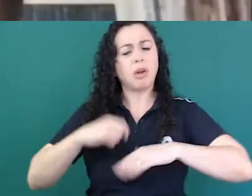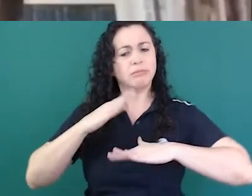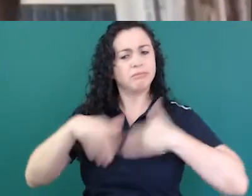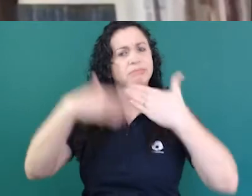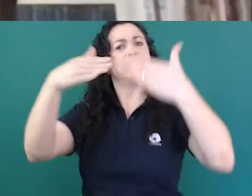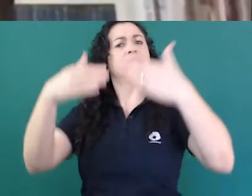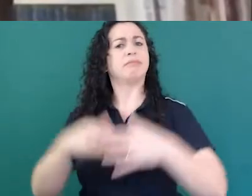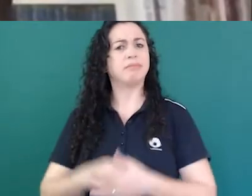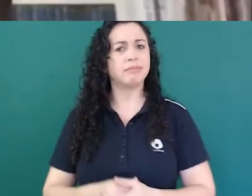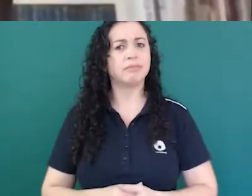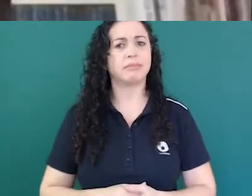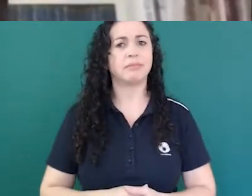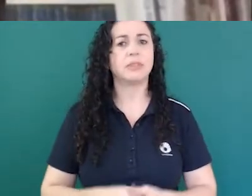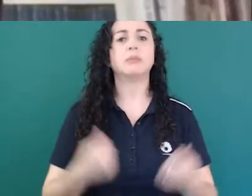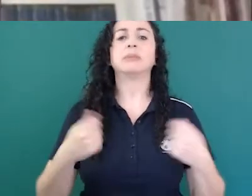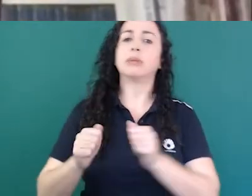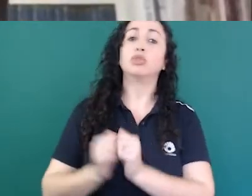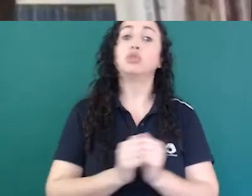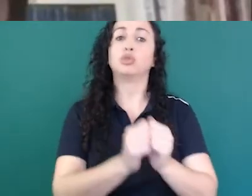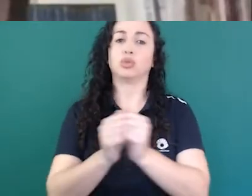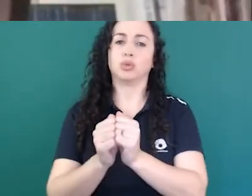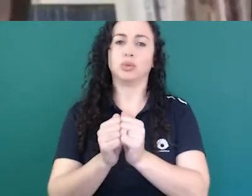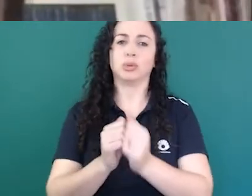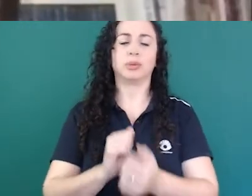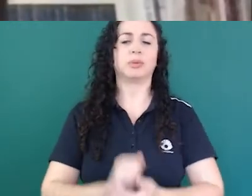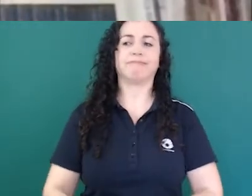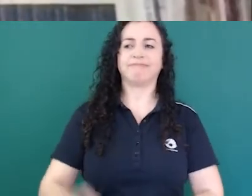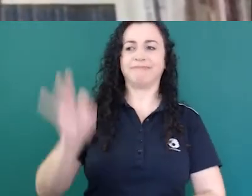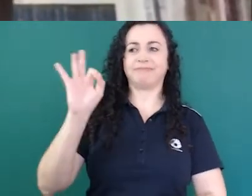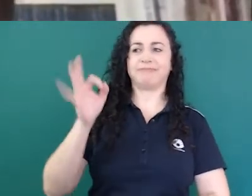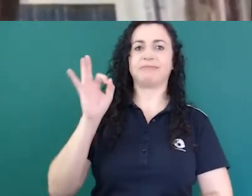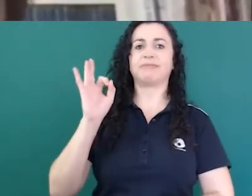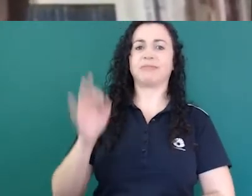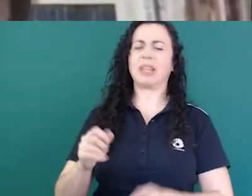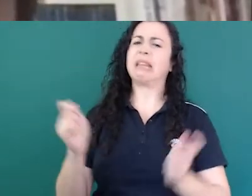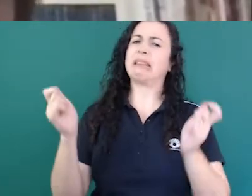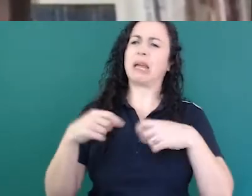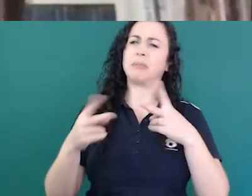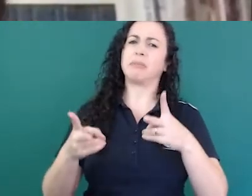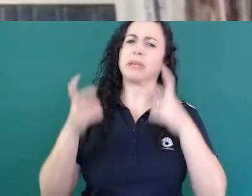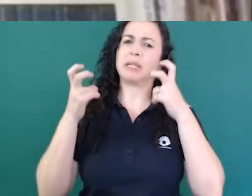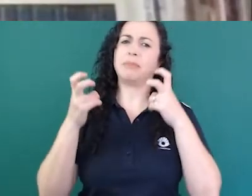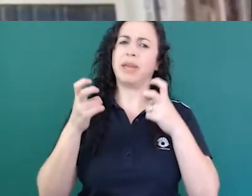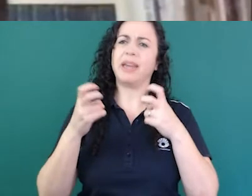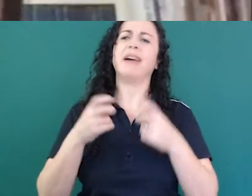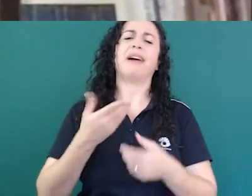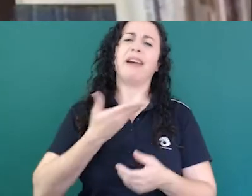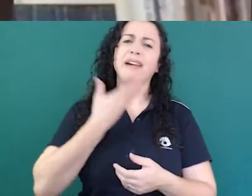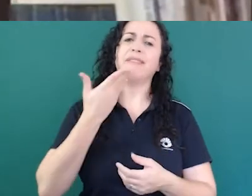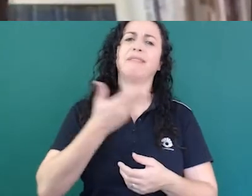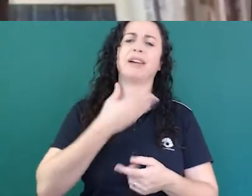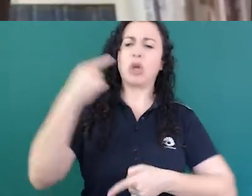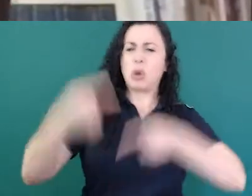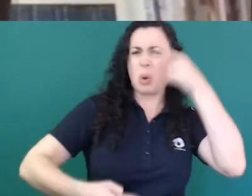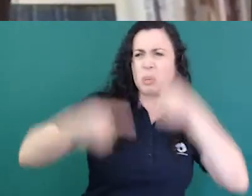acho que não é uma equação difícil reduzir conflitos e ampliar respeito o